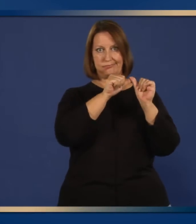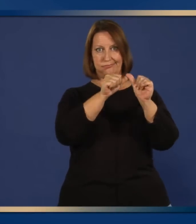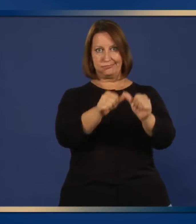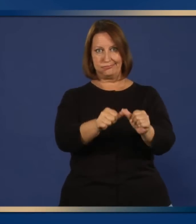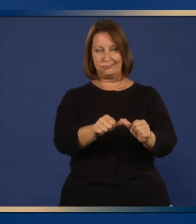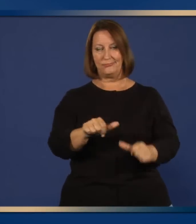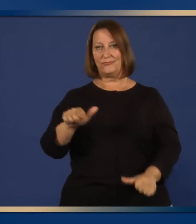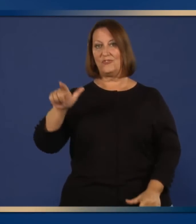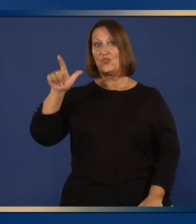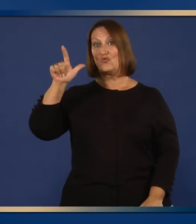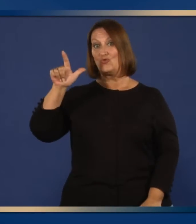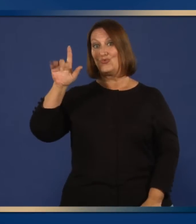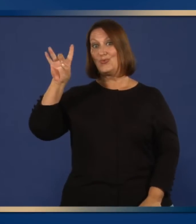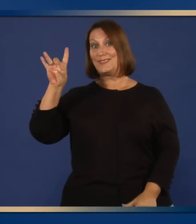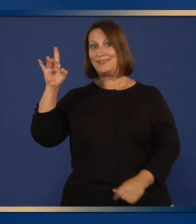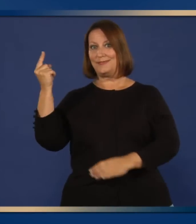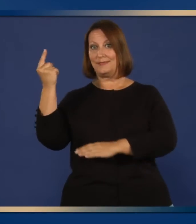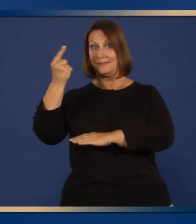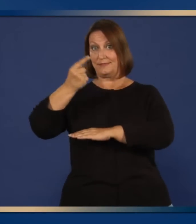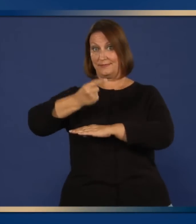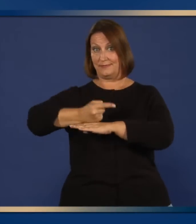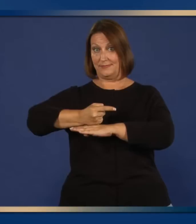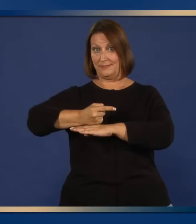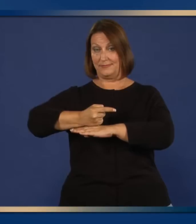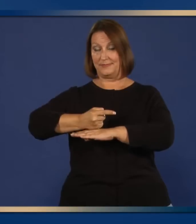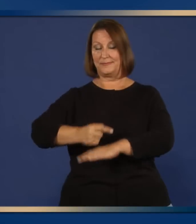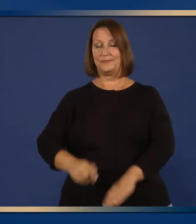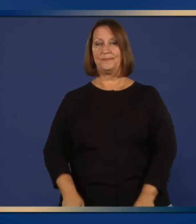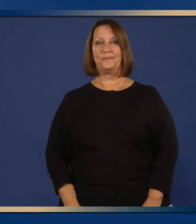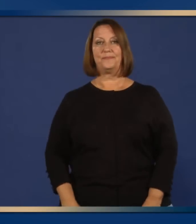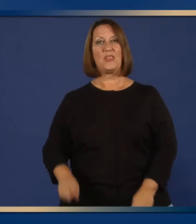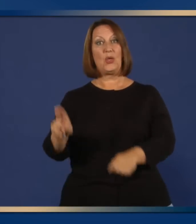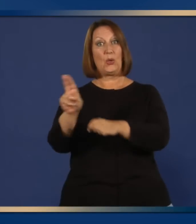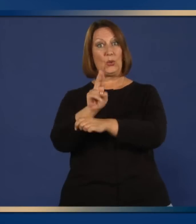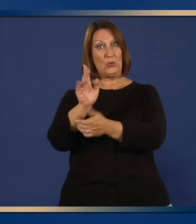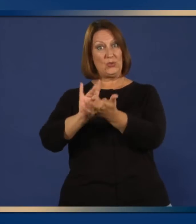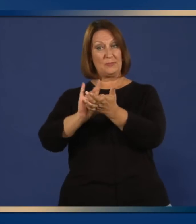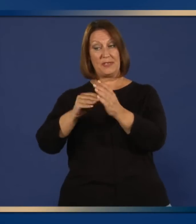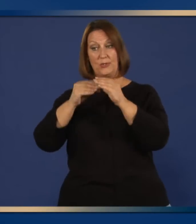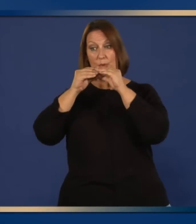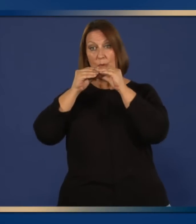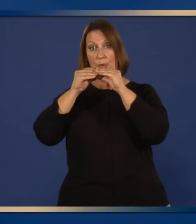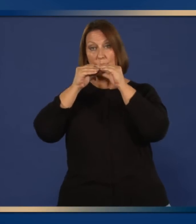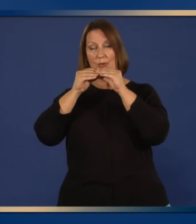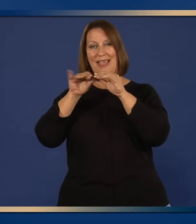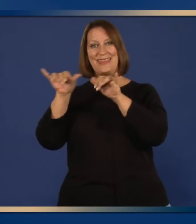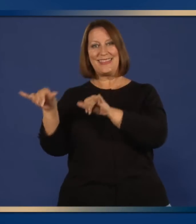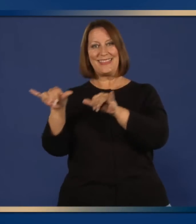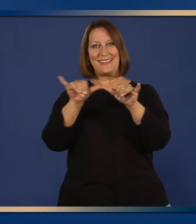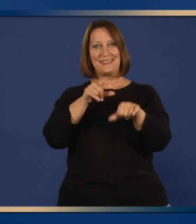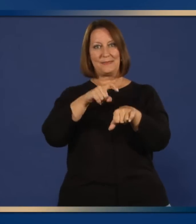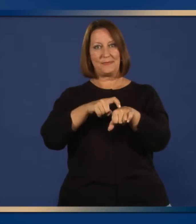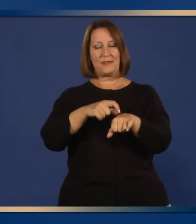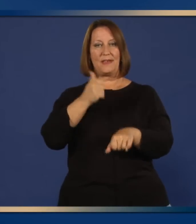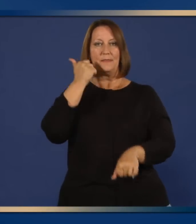La dosis debe administrarse aproximadamente a la misma hora cada día.